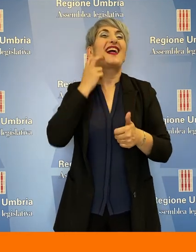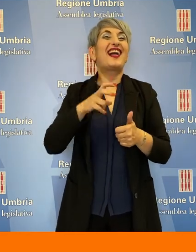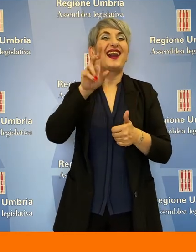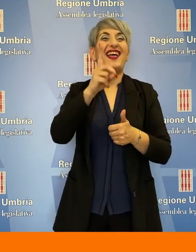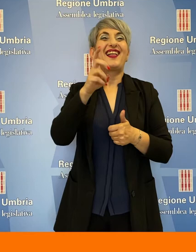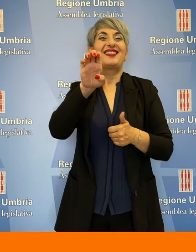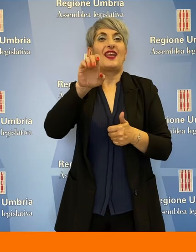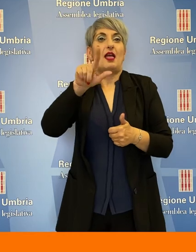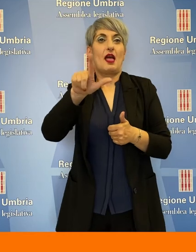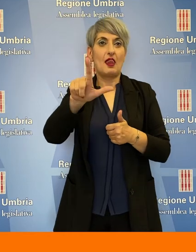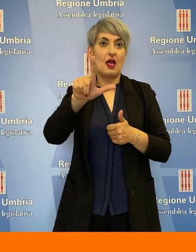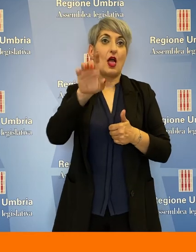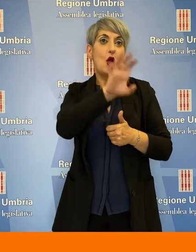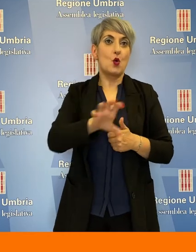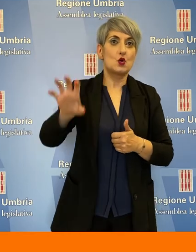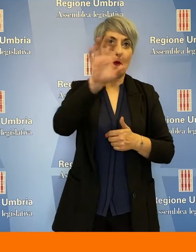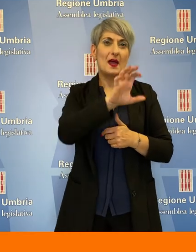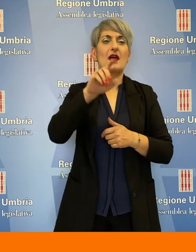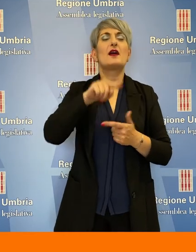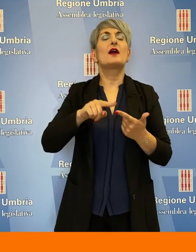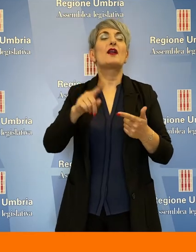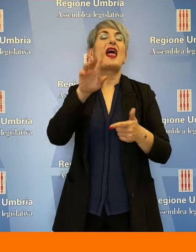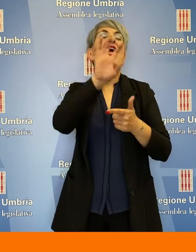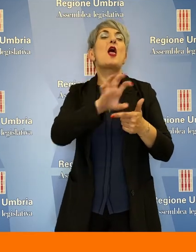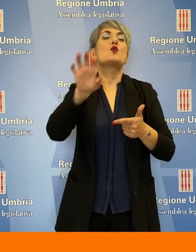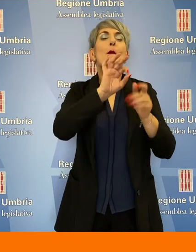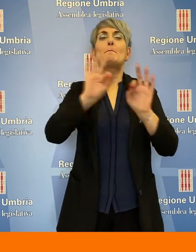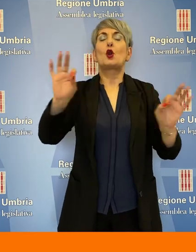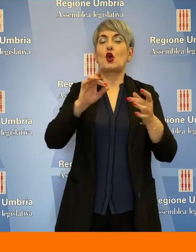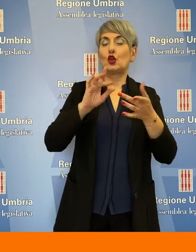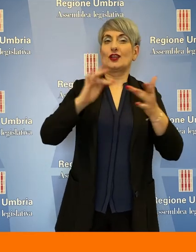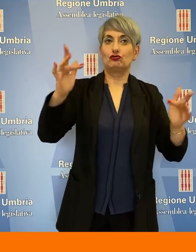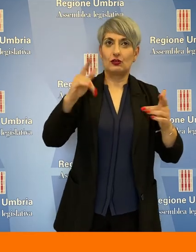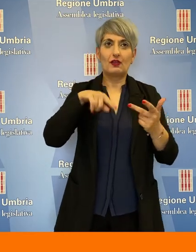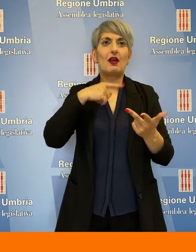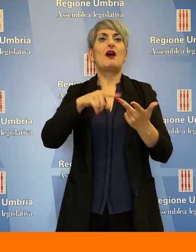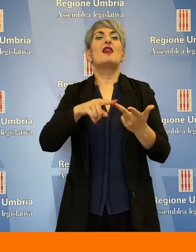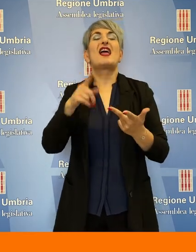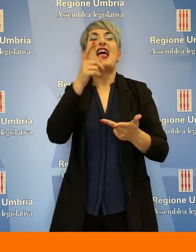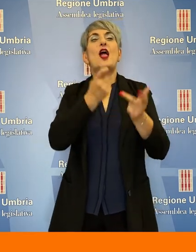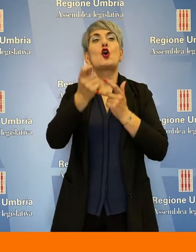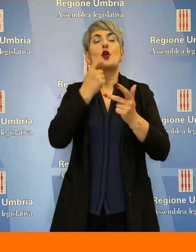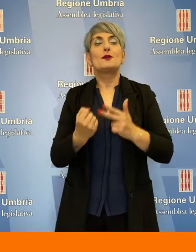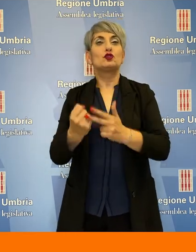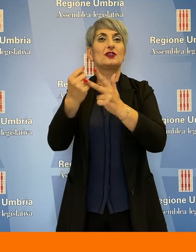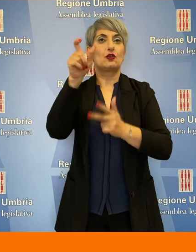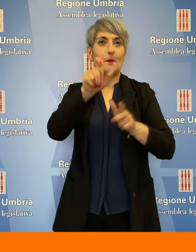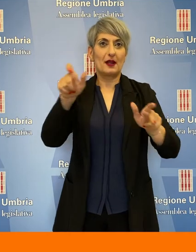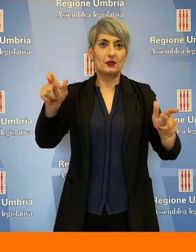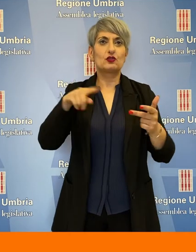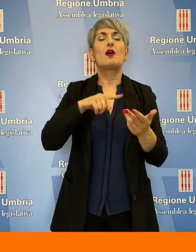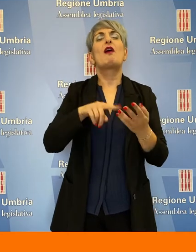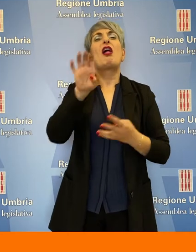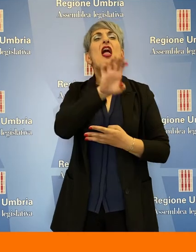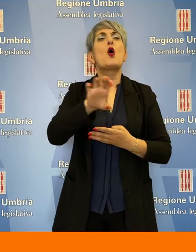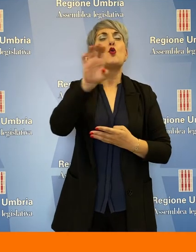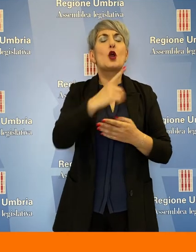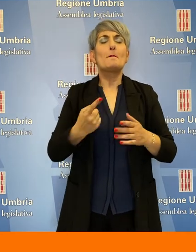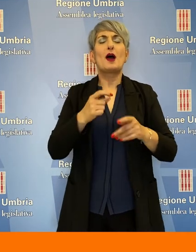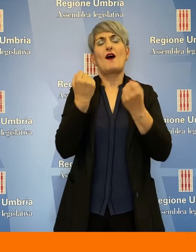Deal europeo, un'Europa pronta per l'era digitale, un'economia al servizio delle persone, un'Europa più forte